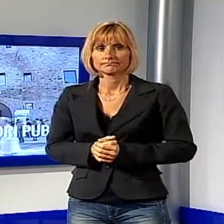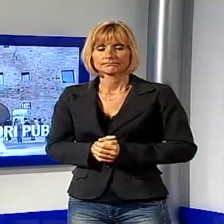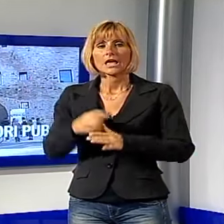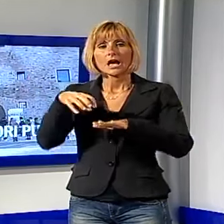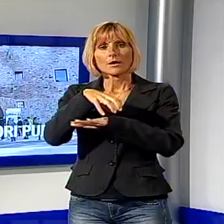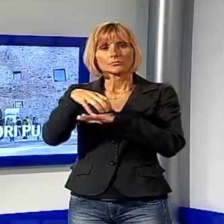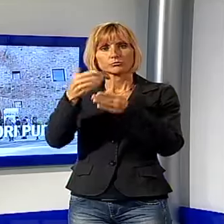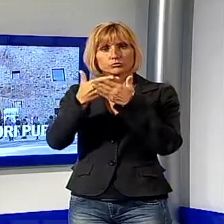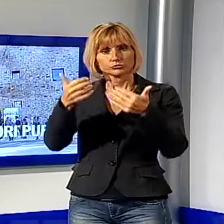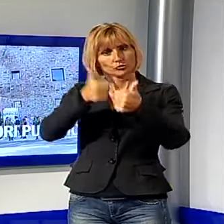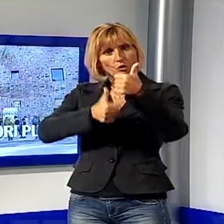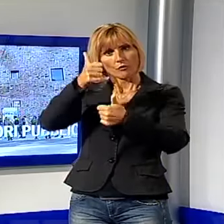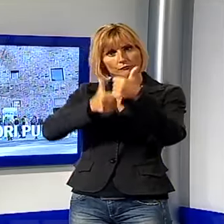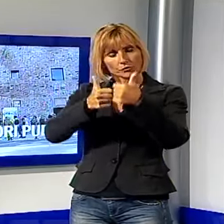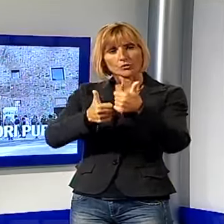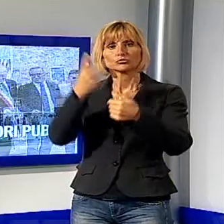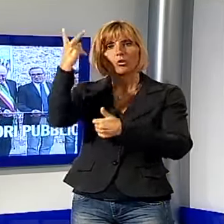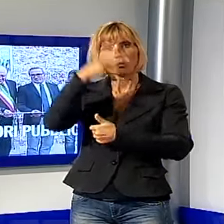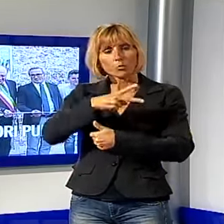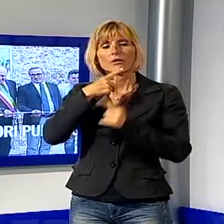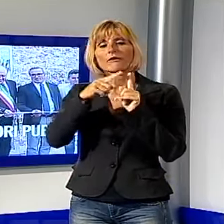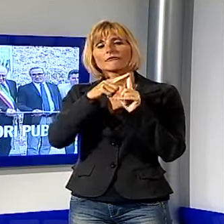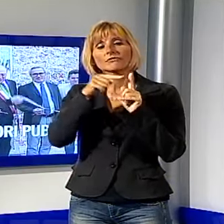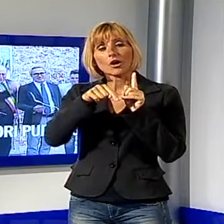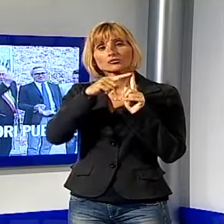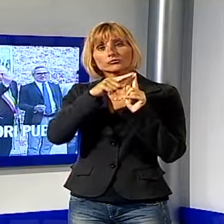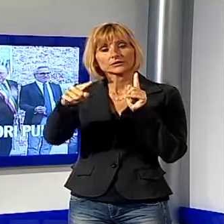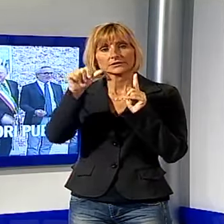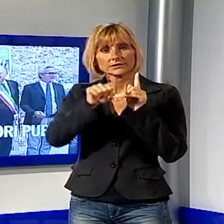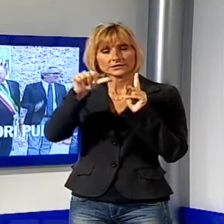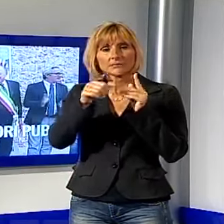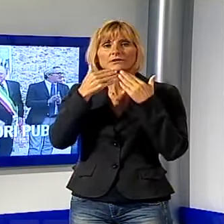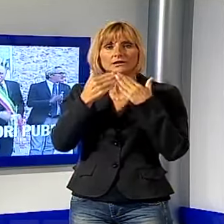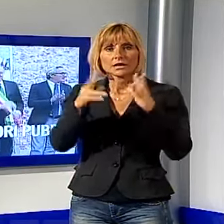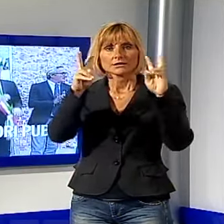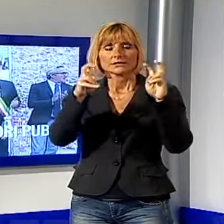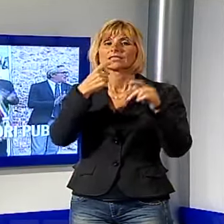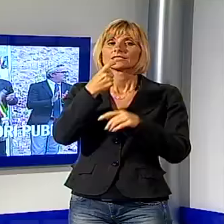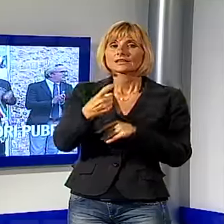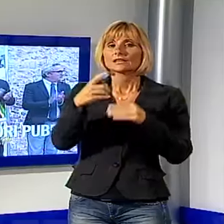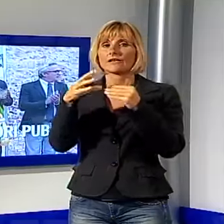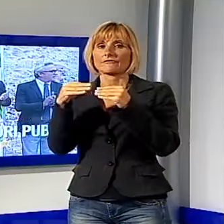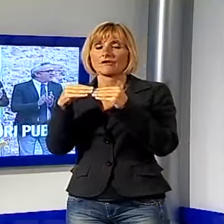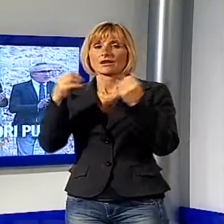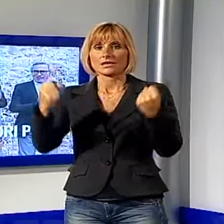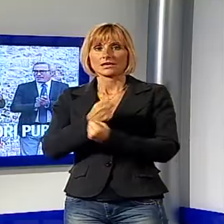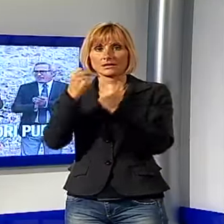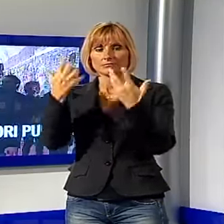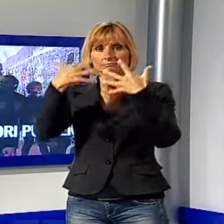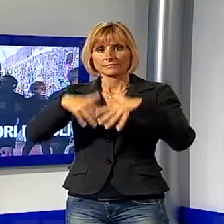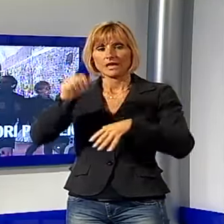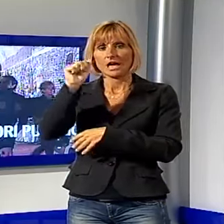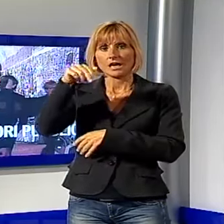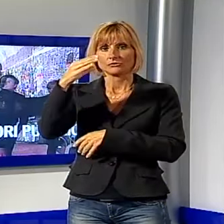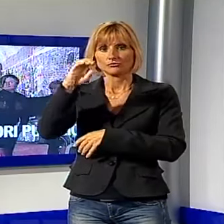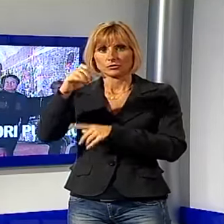Amministratore pubblico a confronto a Lucca fino a sabato, grazie a Dire e Fare, iniziativa organizzata da Anci e